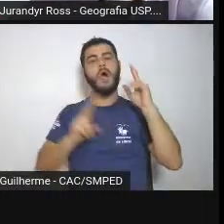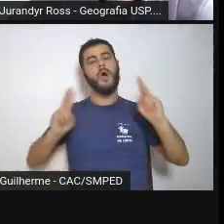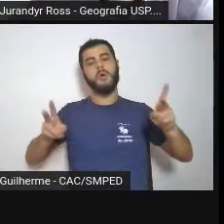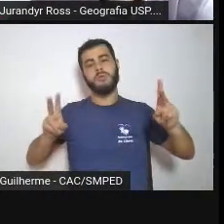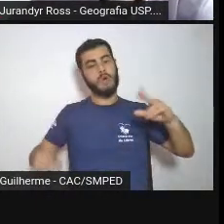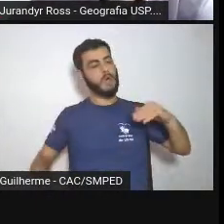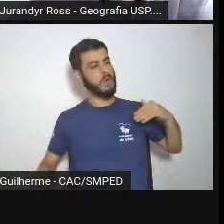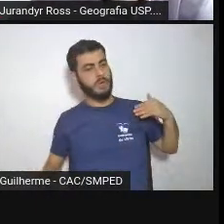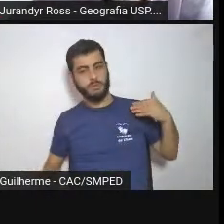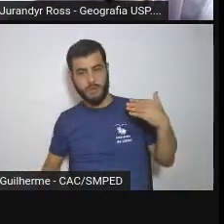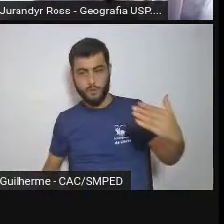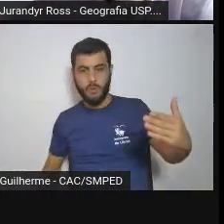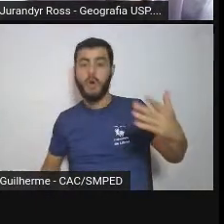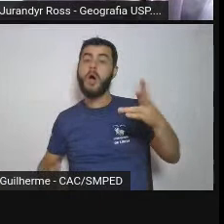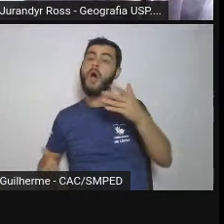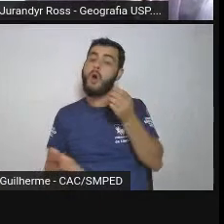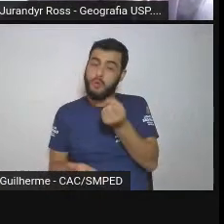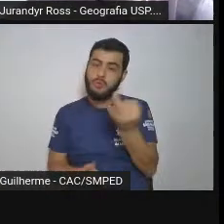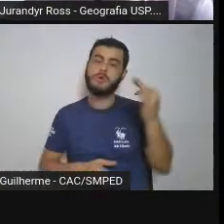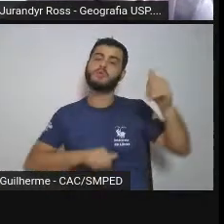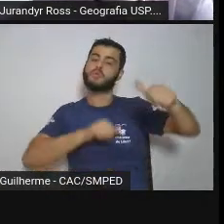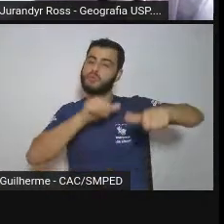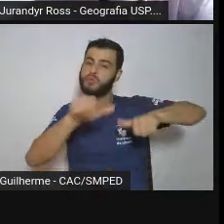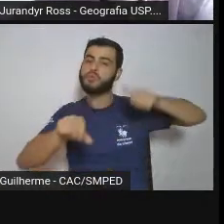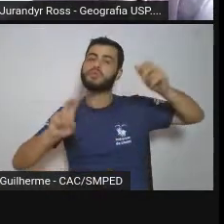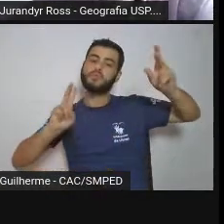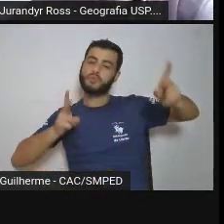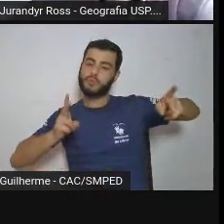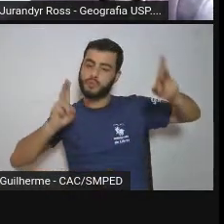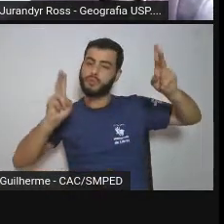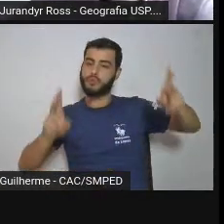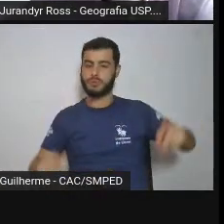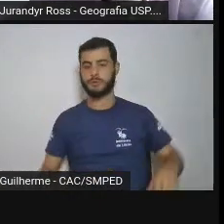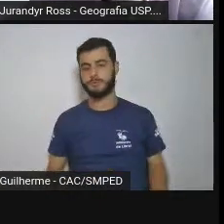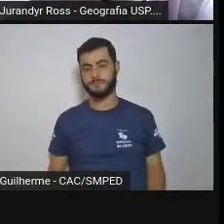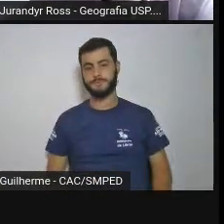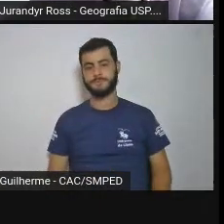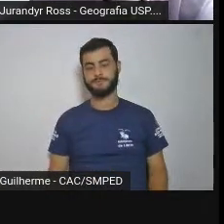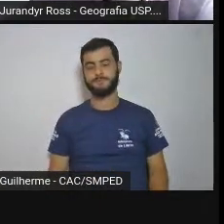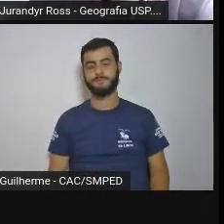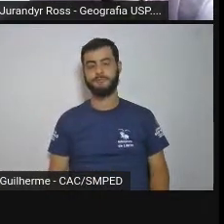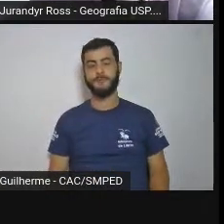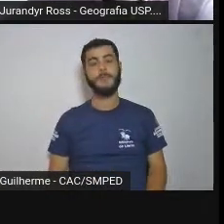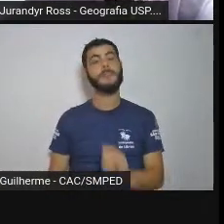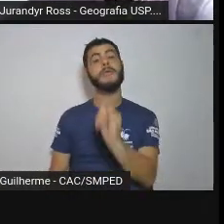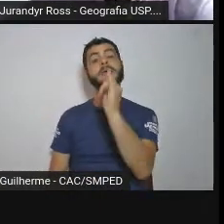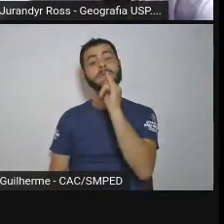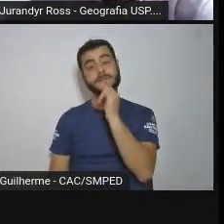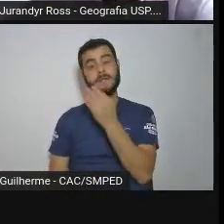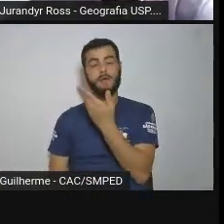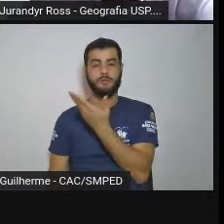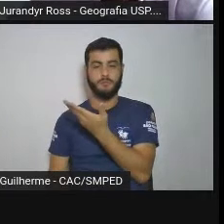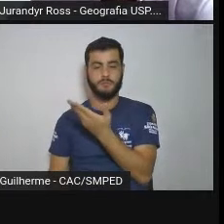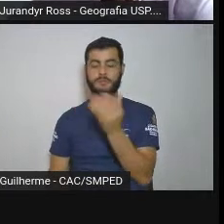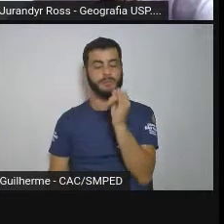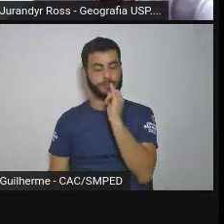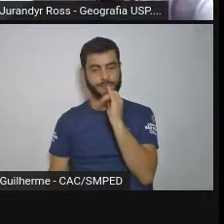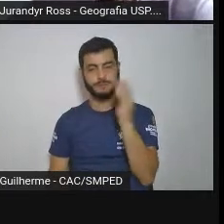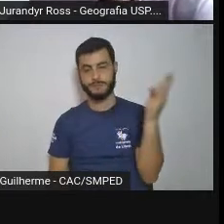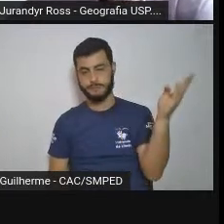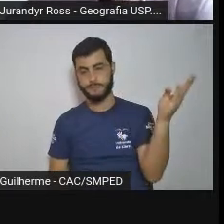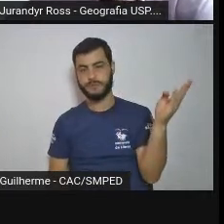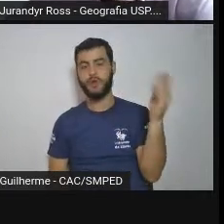auto-regenerando em algumas delas. Outro aspecto, onde o relevo é menos